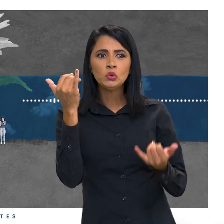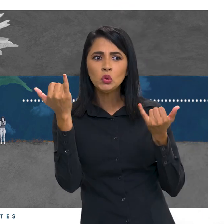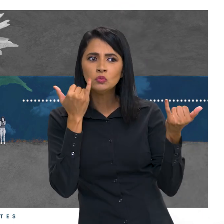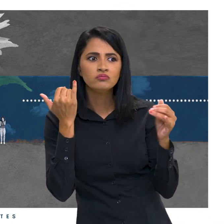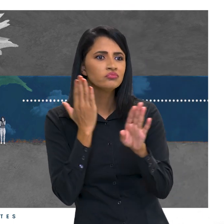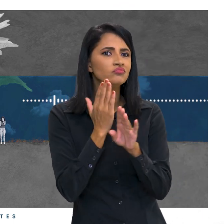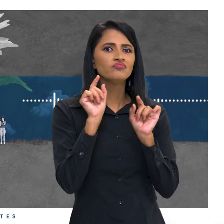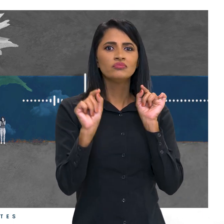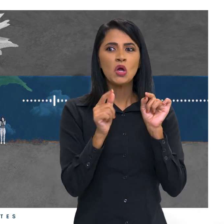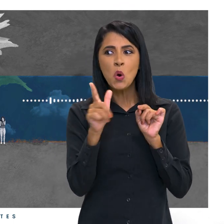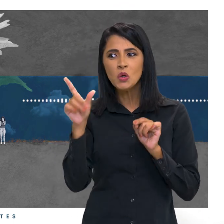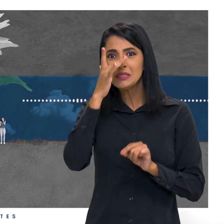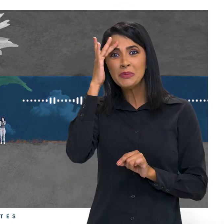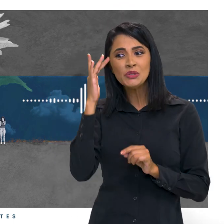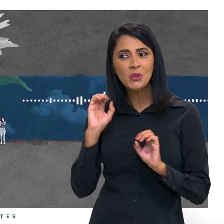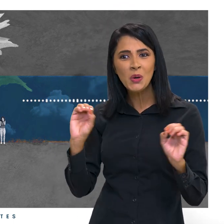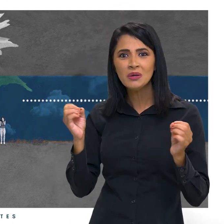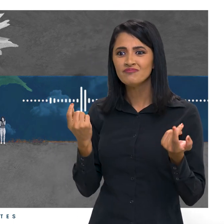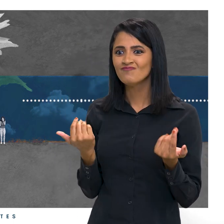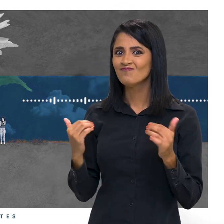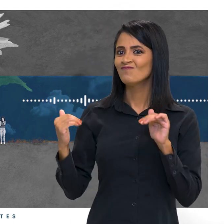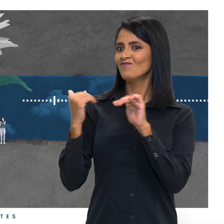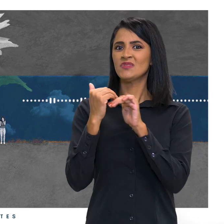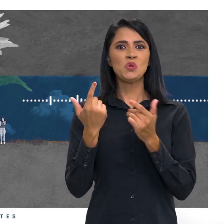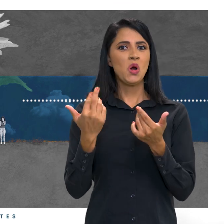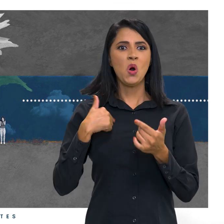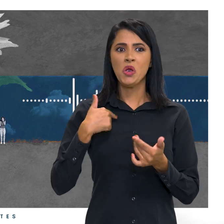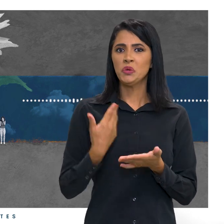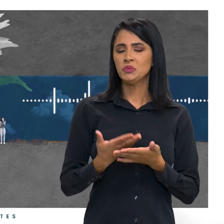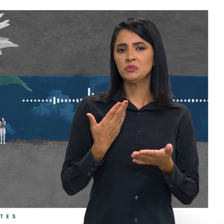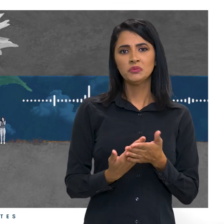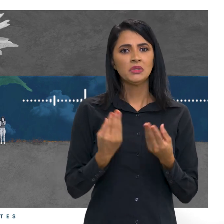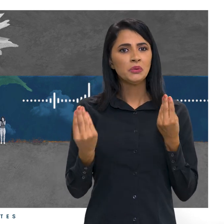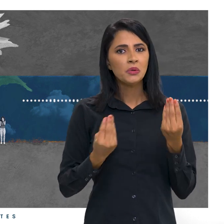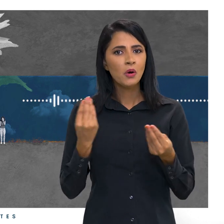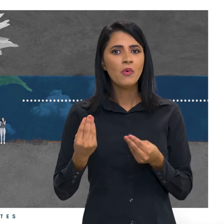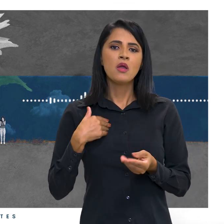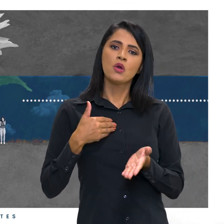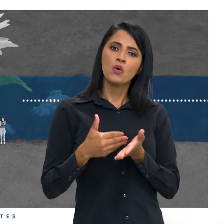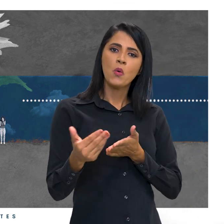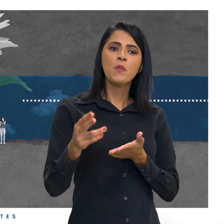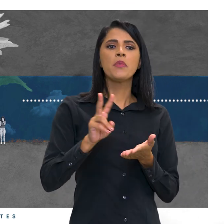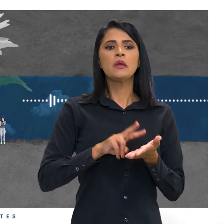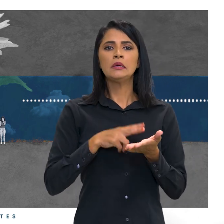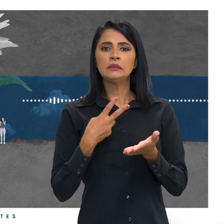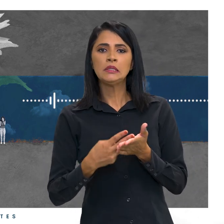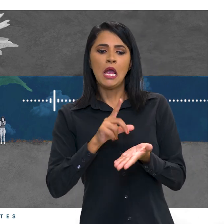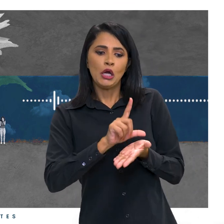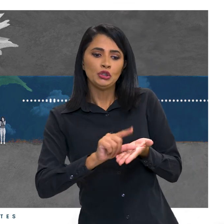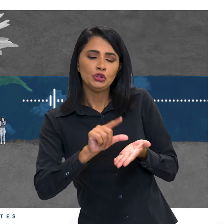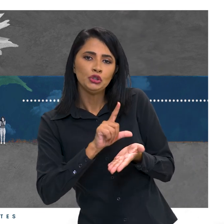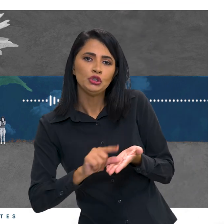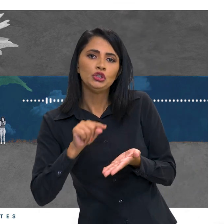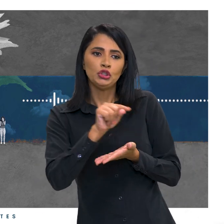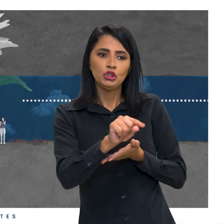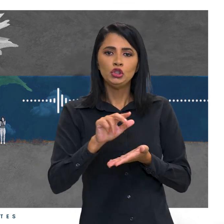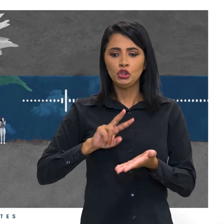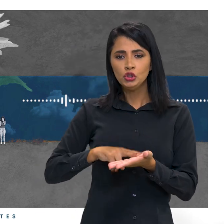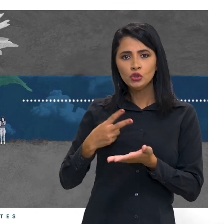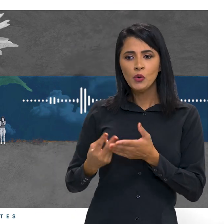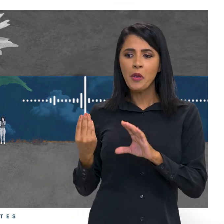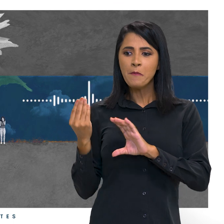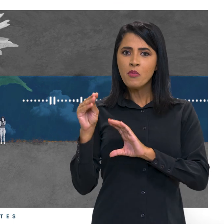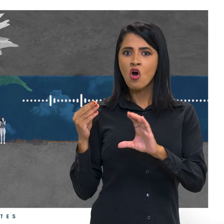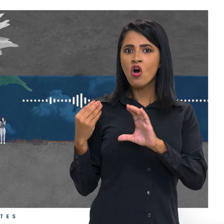Imagina as outras pessoas que não têm o privilégio que eu tive na vida. E aí eu comecei a traduzir artigos científicos e pôr em grupo no Facebook.